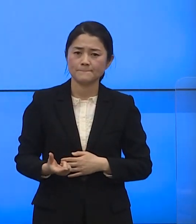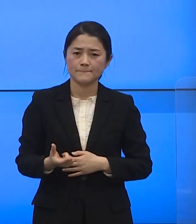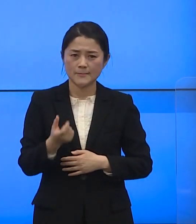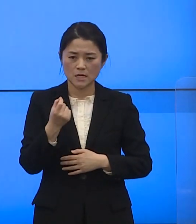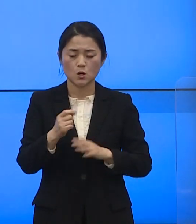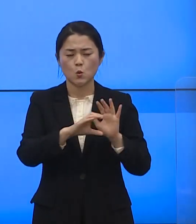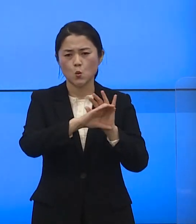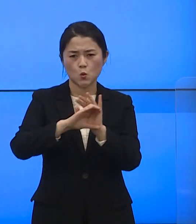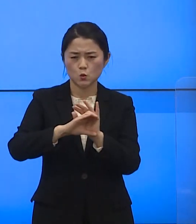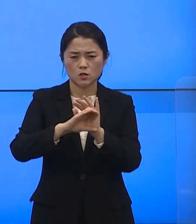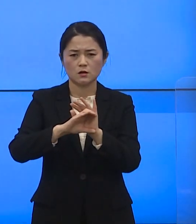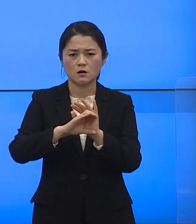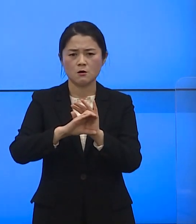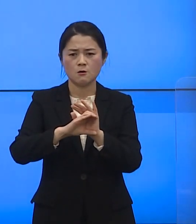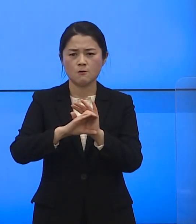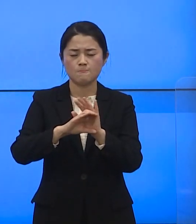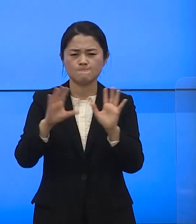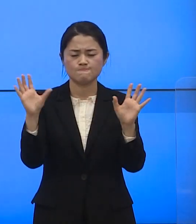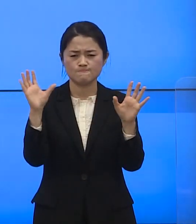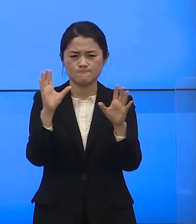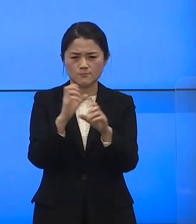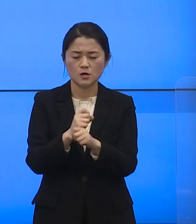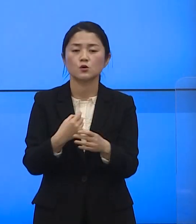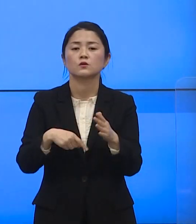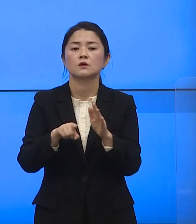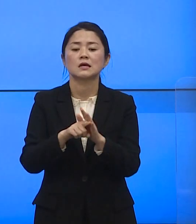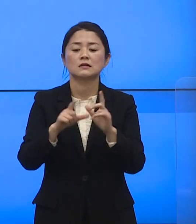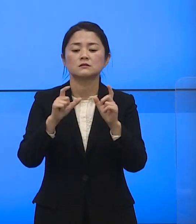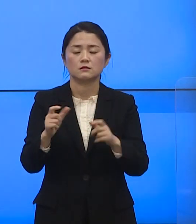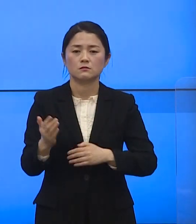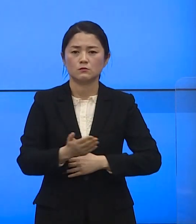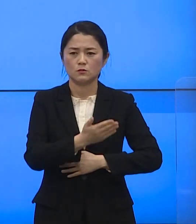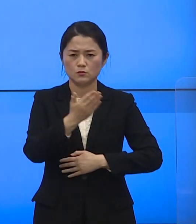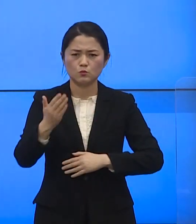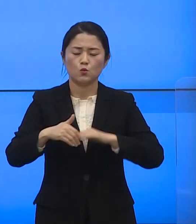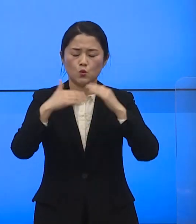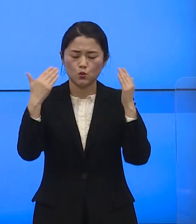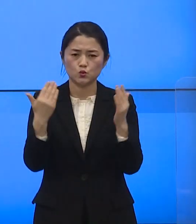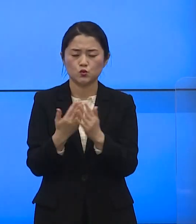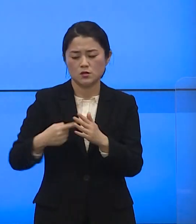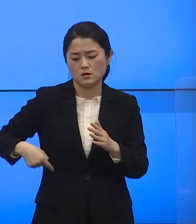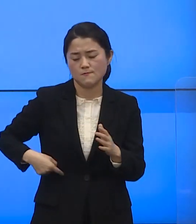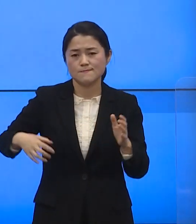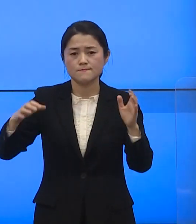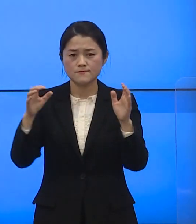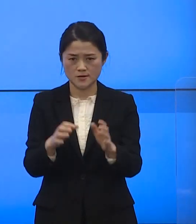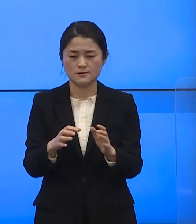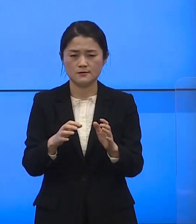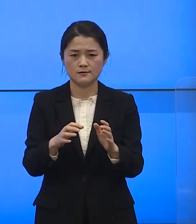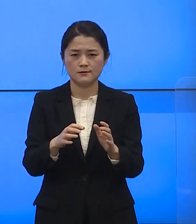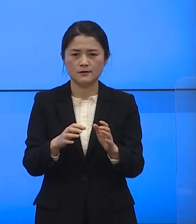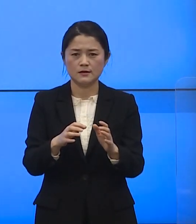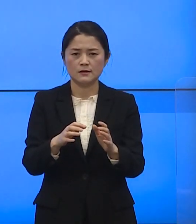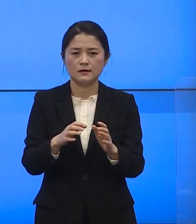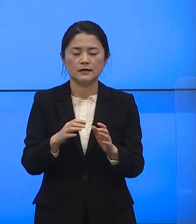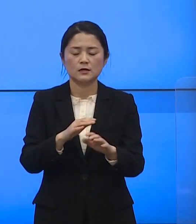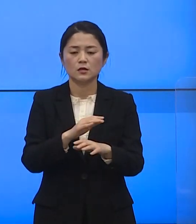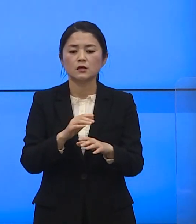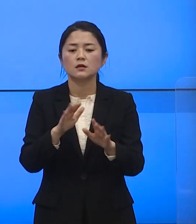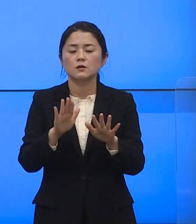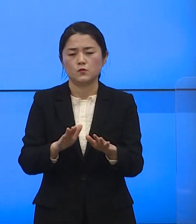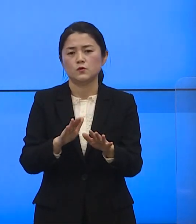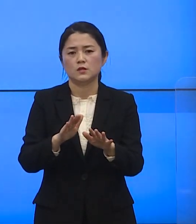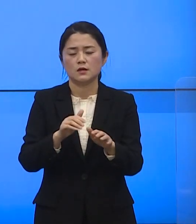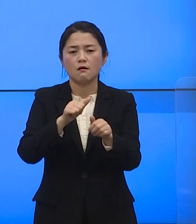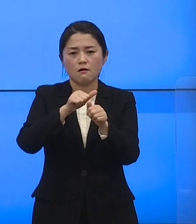코로나19가 종식될 수 있도록 국민 모두가 다 함께 힘을 합쳐 슬기롭게 이 위기를